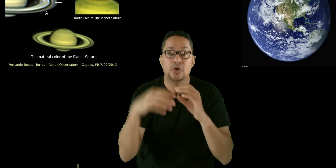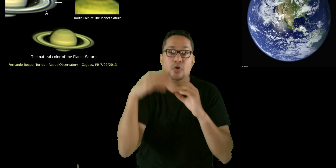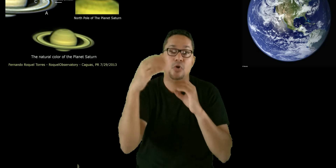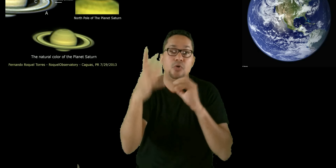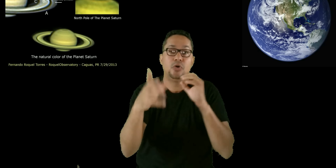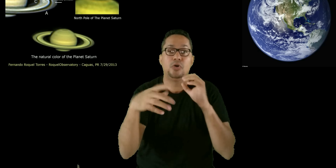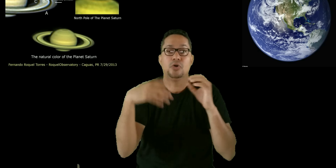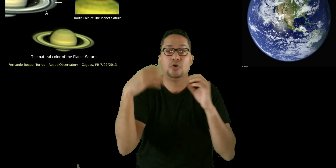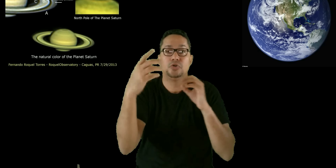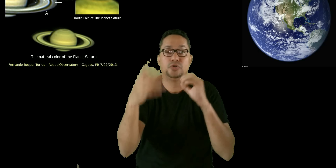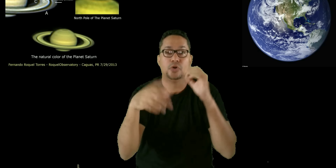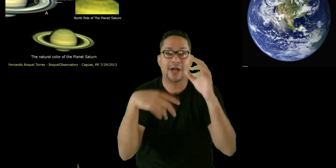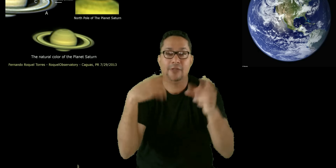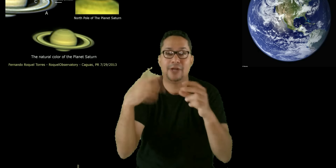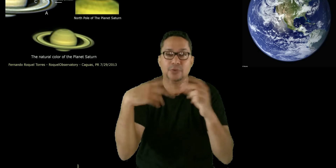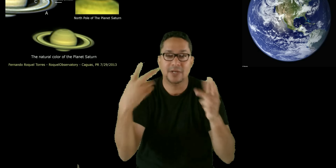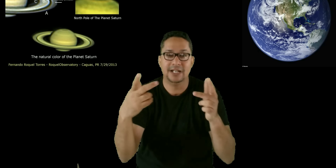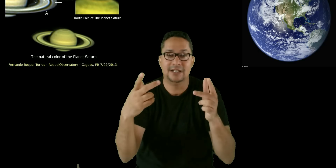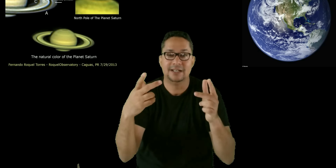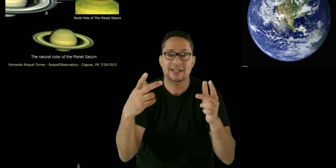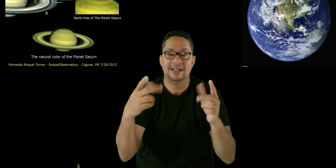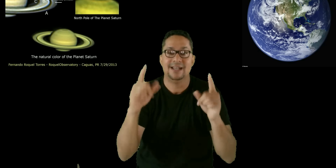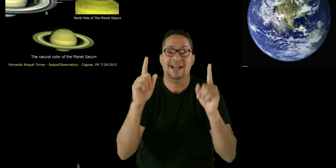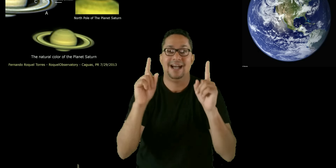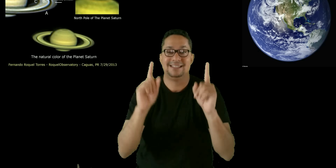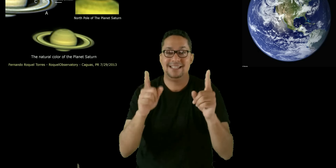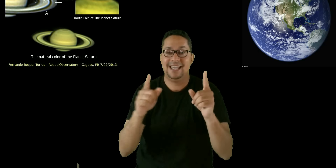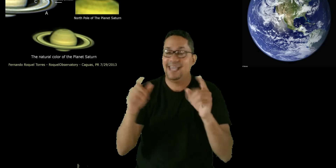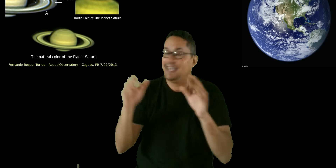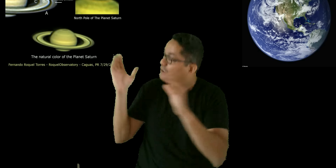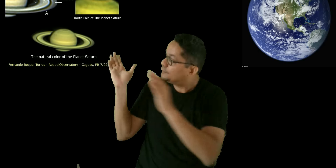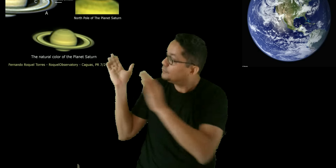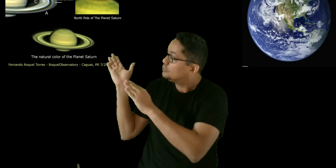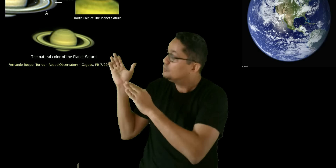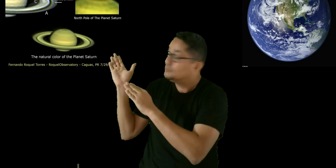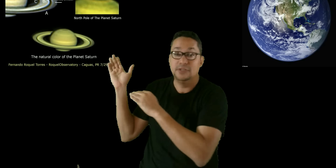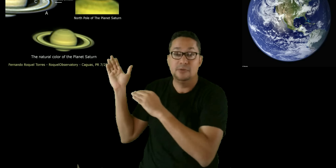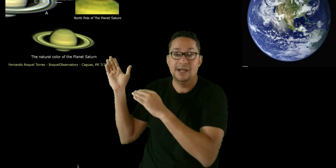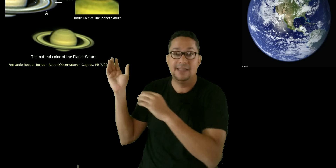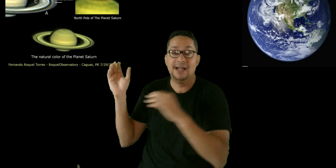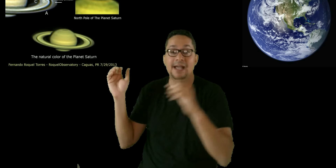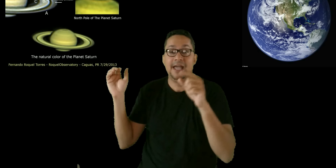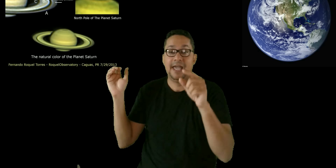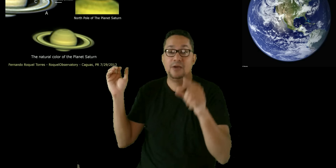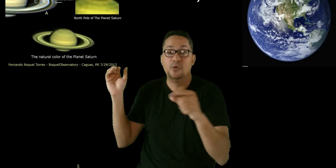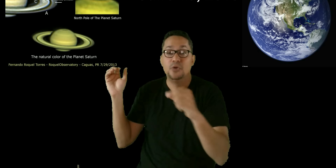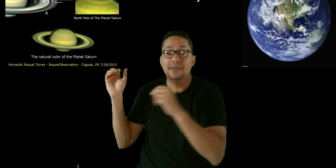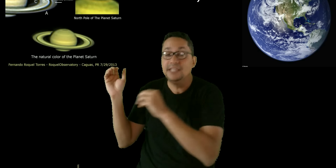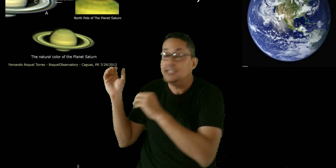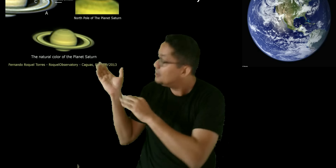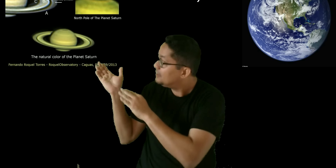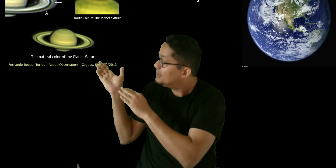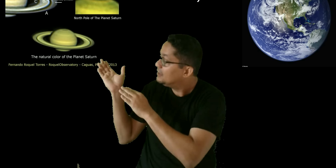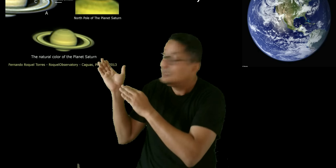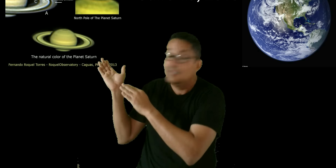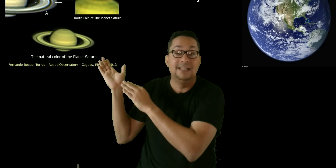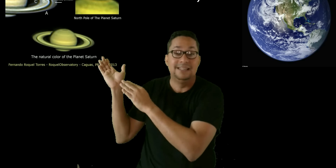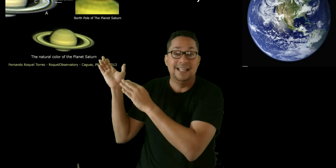con un color dorado natural. Así que, esta foto fue tomada en julio 29 del